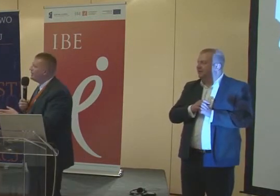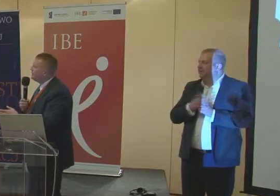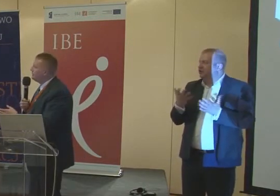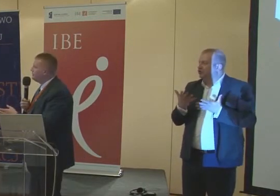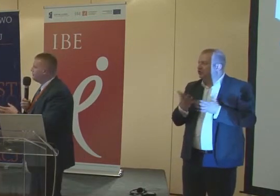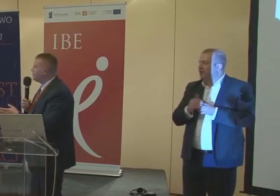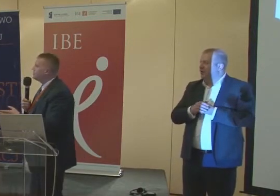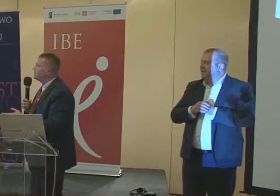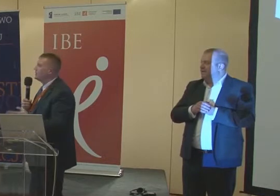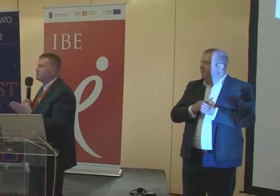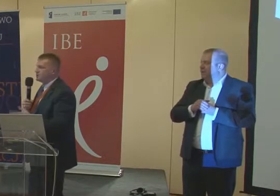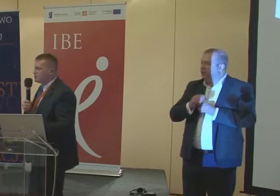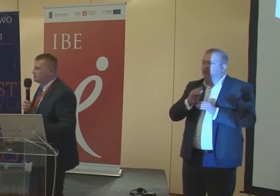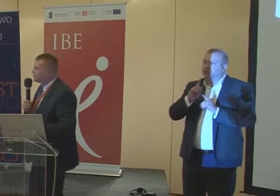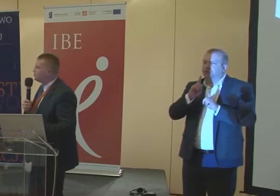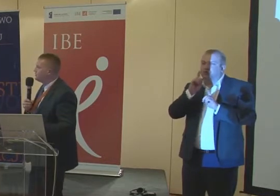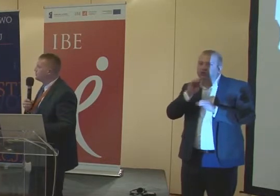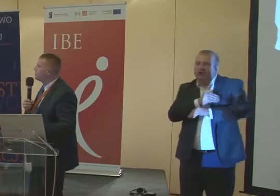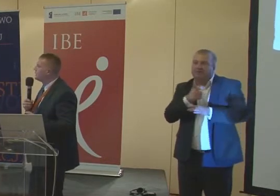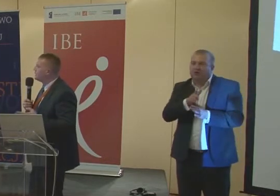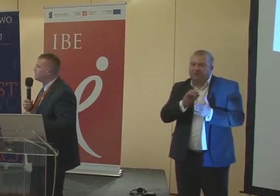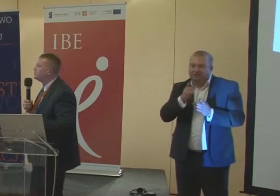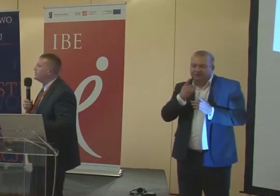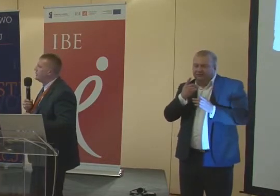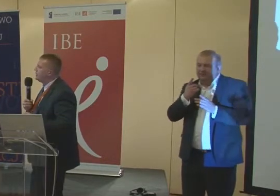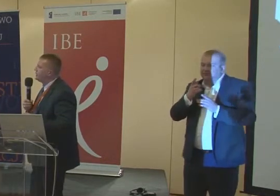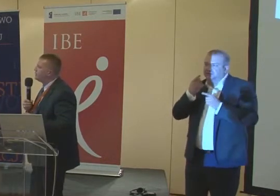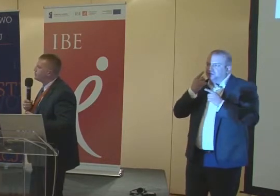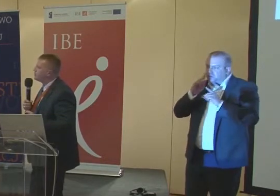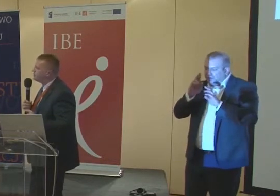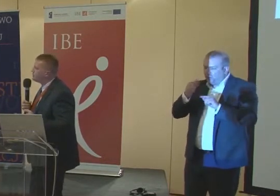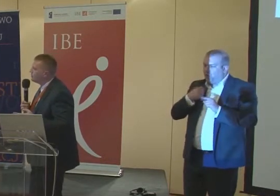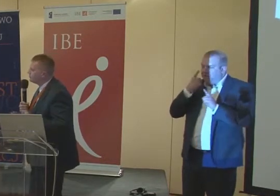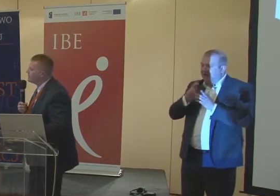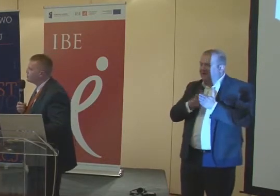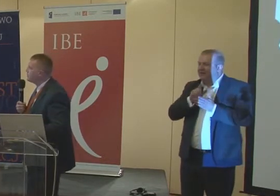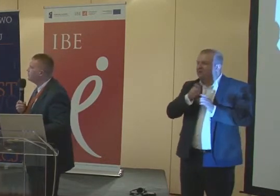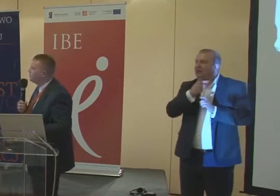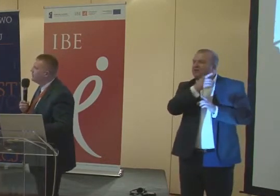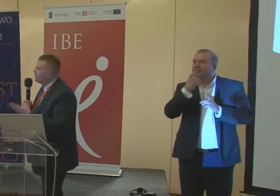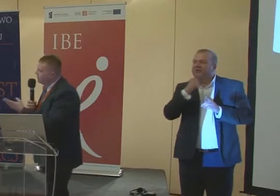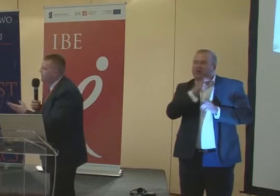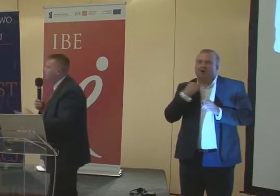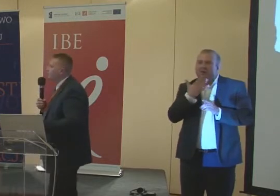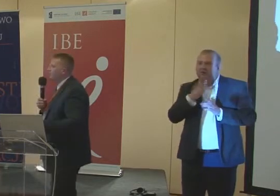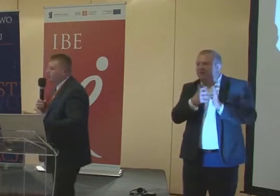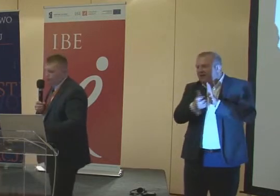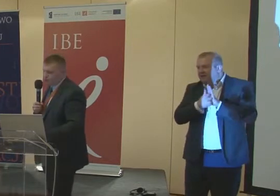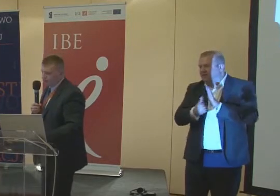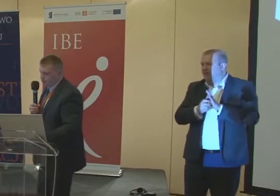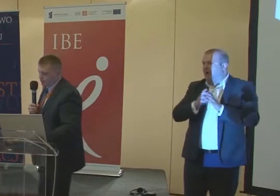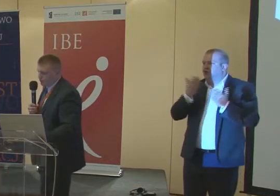gdzie uczeń, jeśli chce rzeczywiście skupić swoją uwagę na tym, co dana osoba mówi, nagrywa,